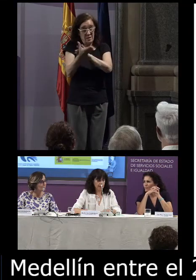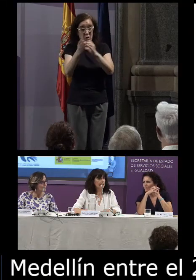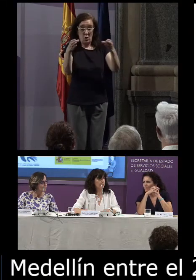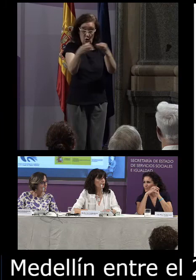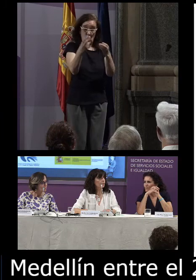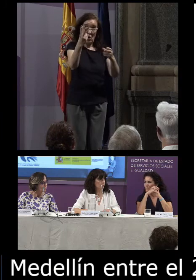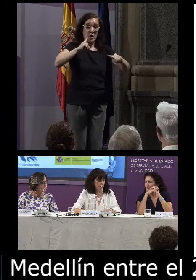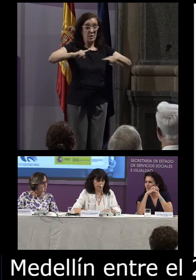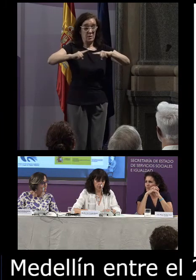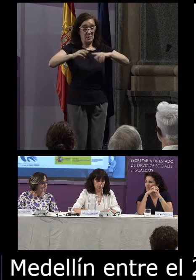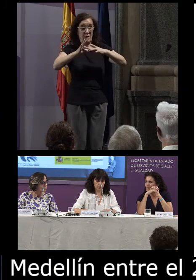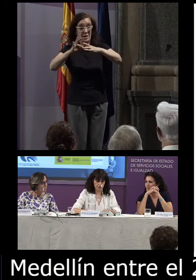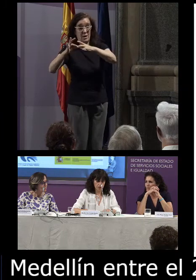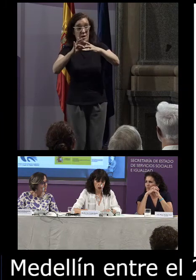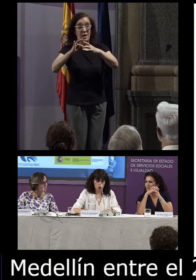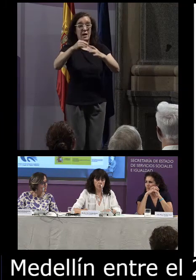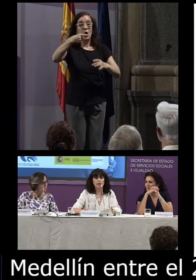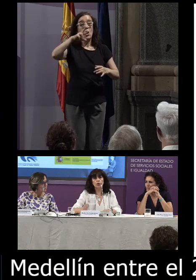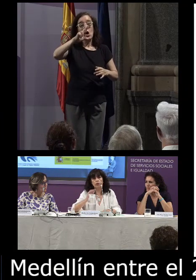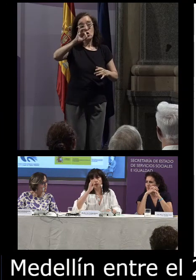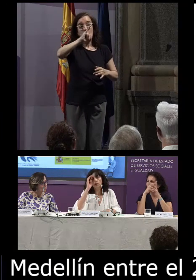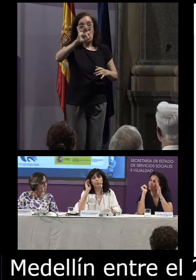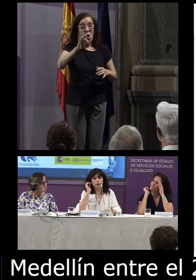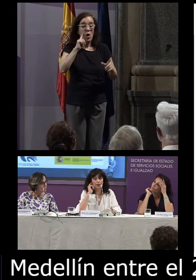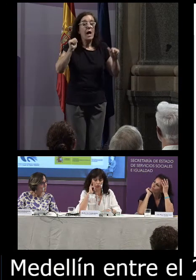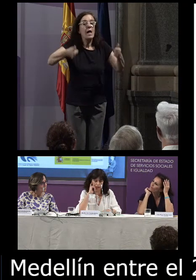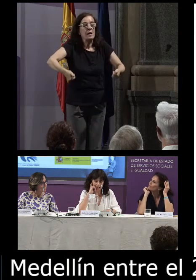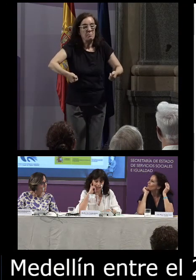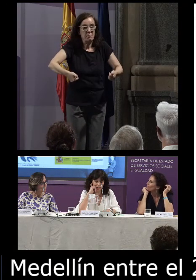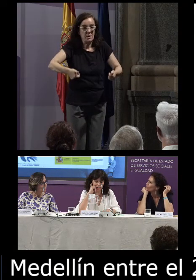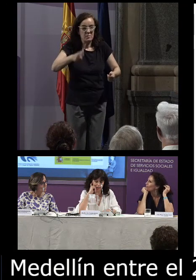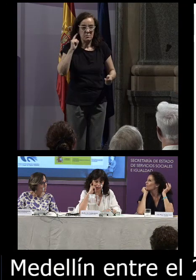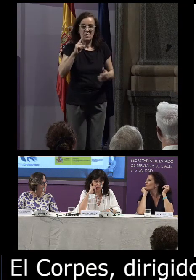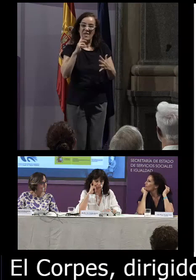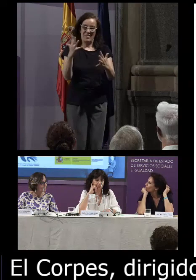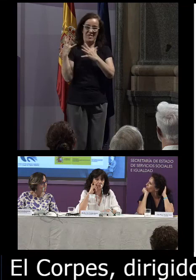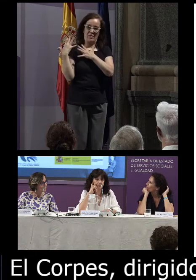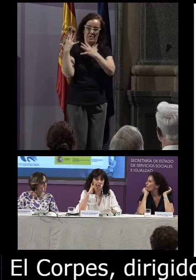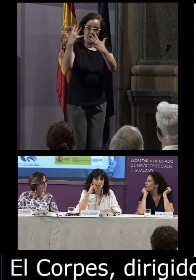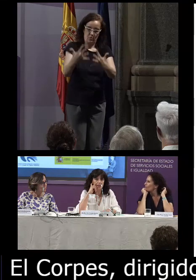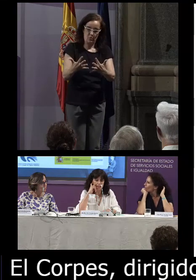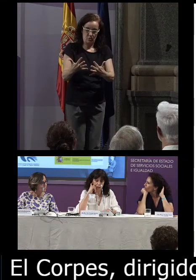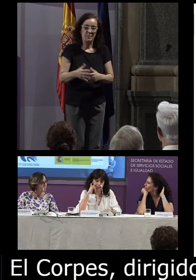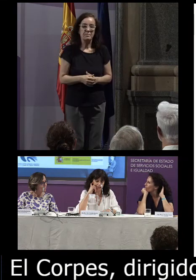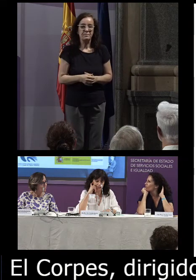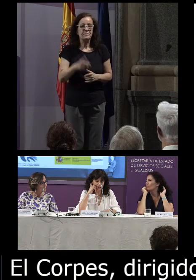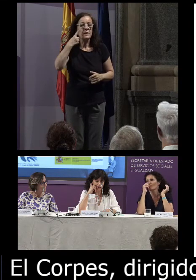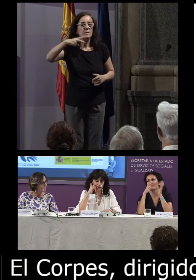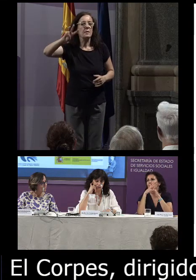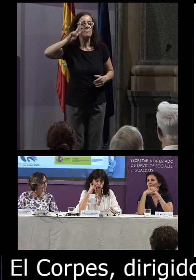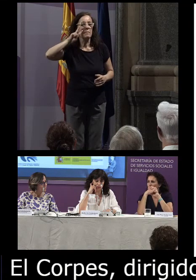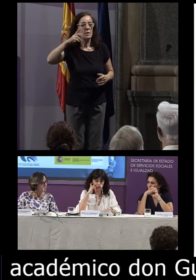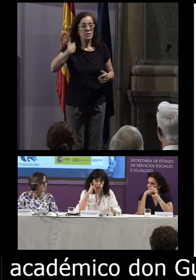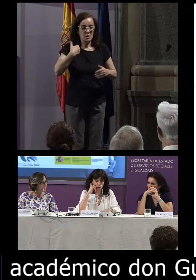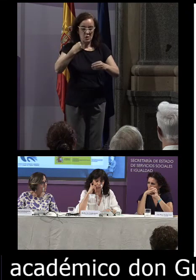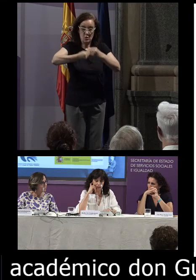CORDE por el académico don Guillermo Rojo comenzó su andadura por tanto hace ahora 10 años la experiencia adquirida